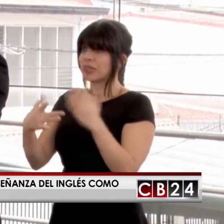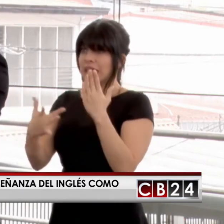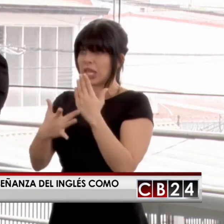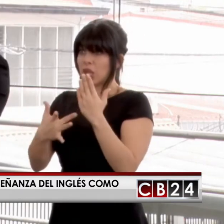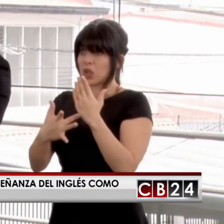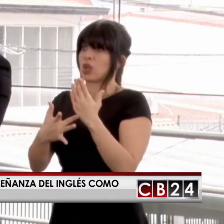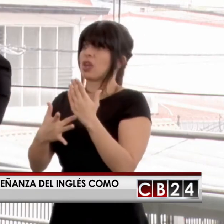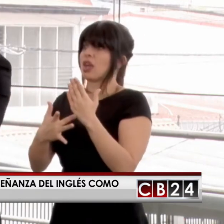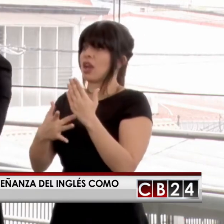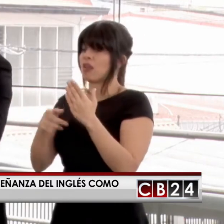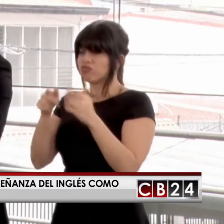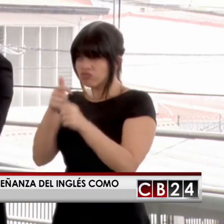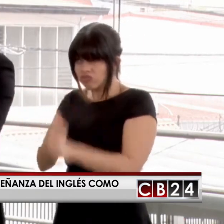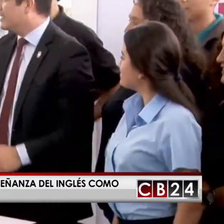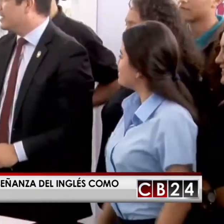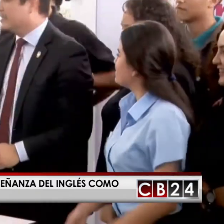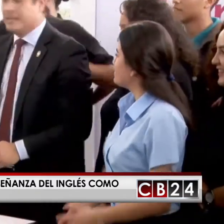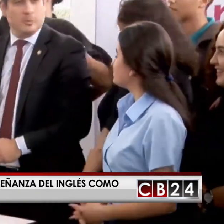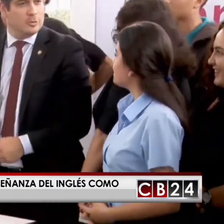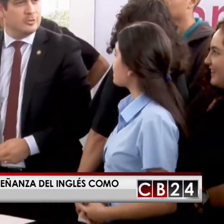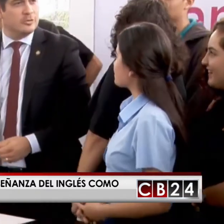es el inglés.